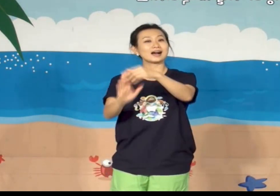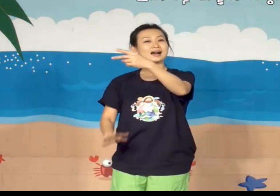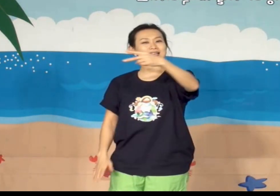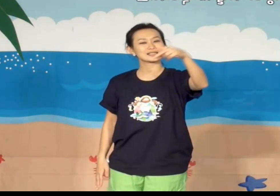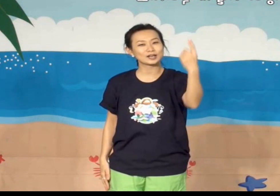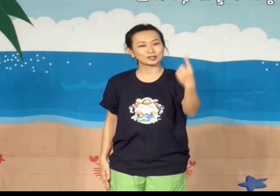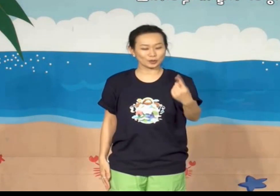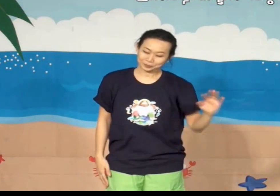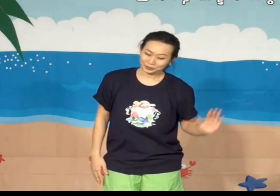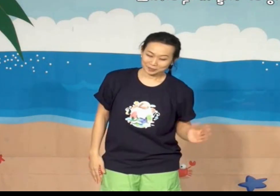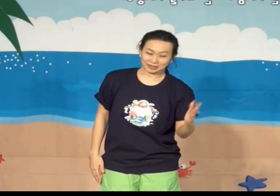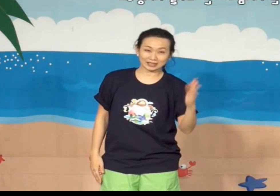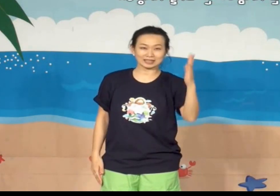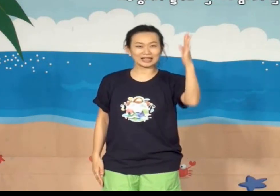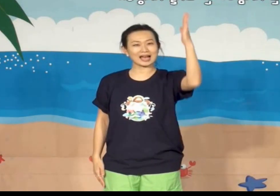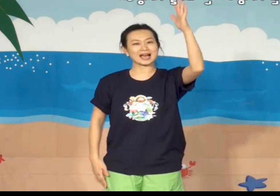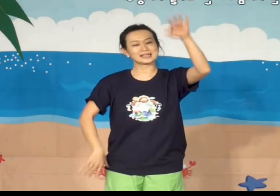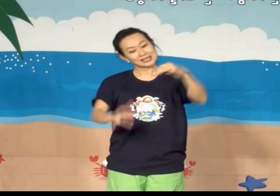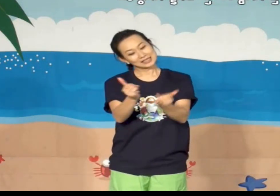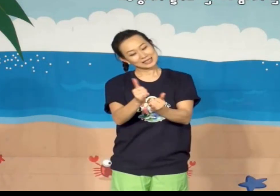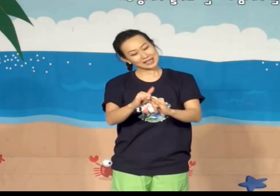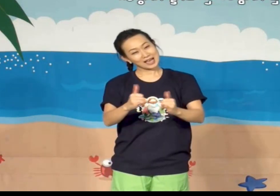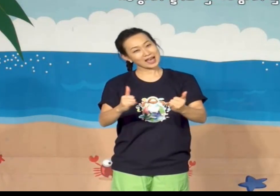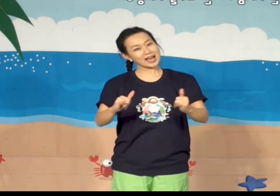막아서도 빛나는 사랑아